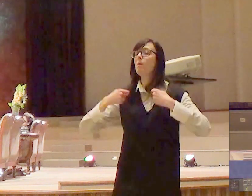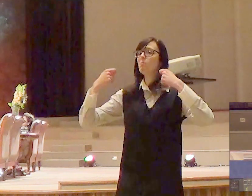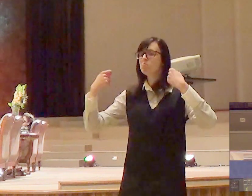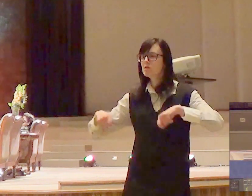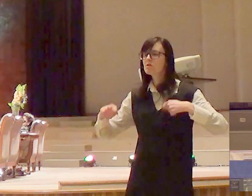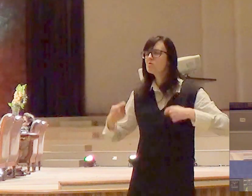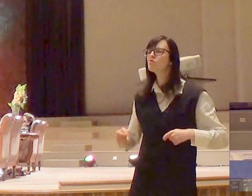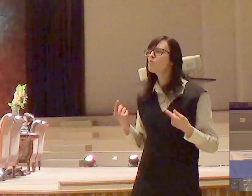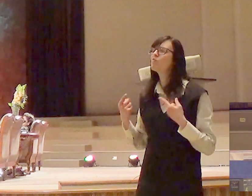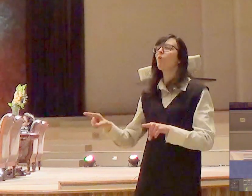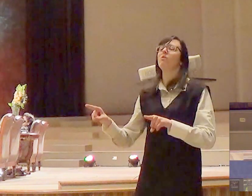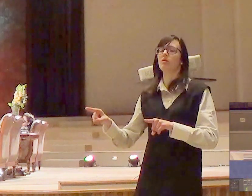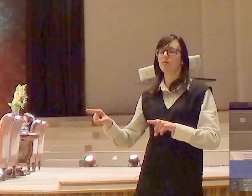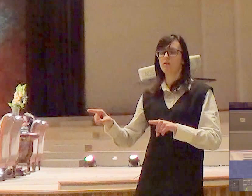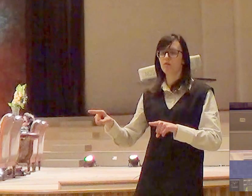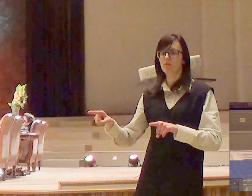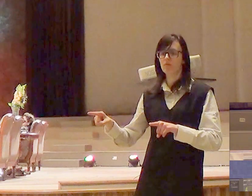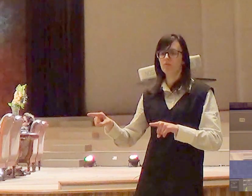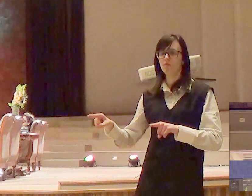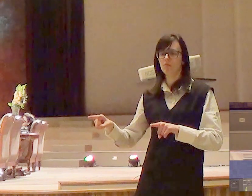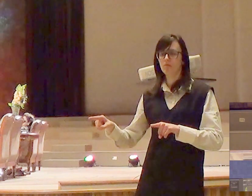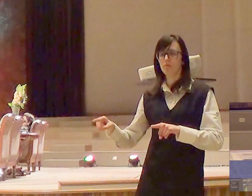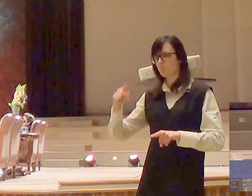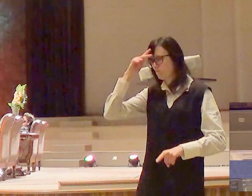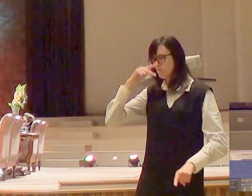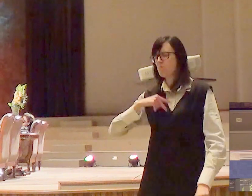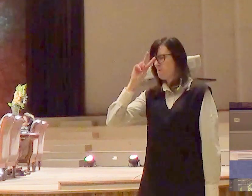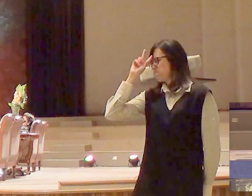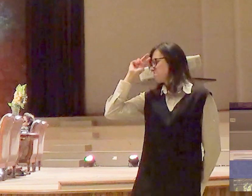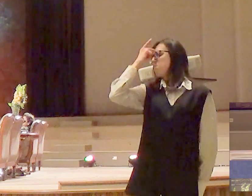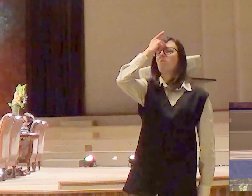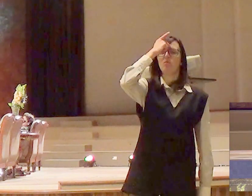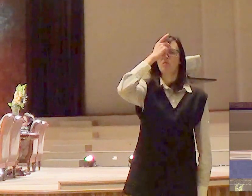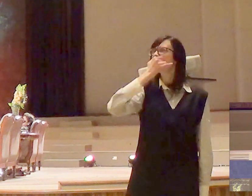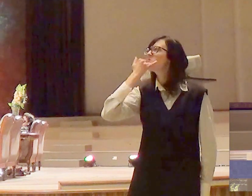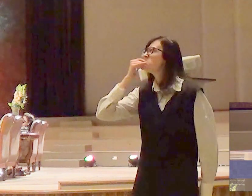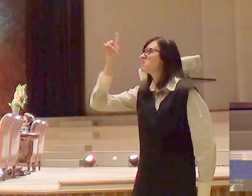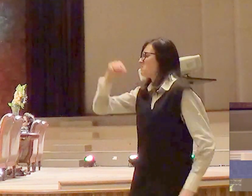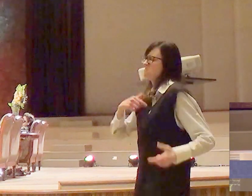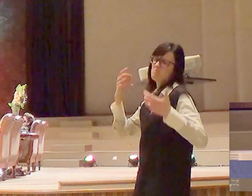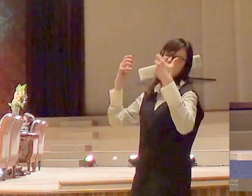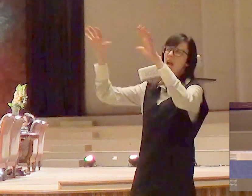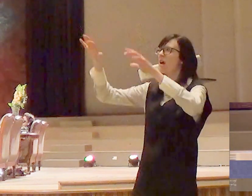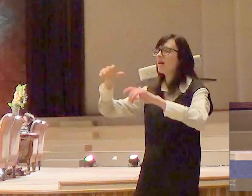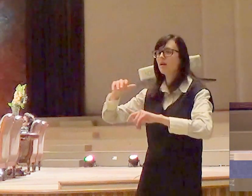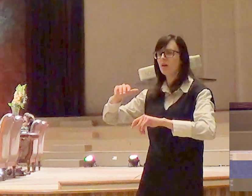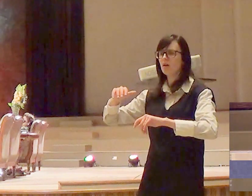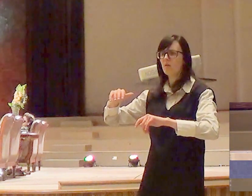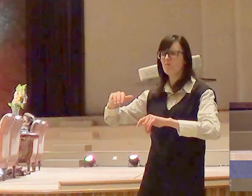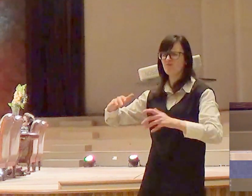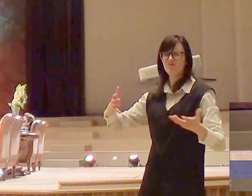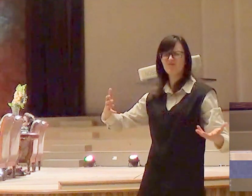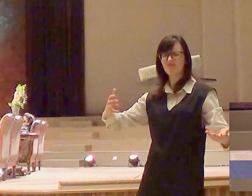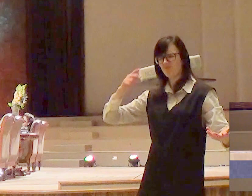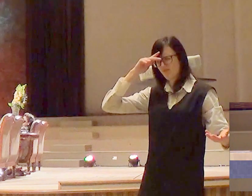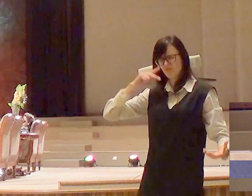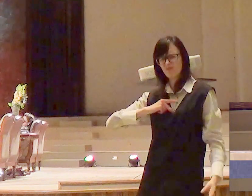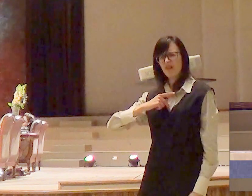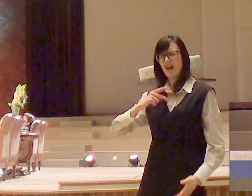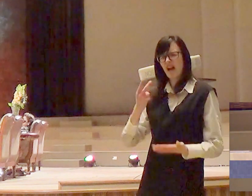contestar. E a gente contesta Deus, a gente contesta toda a forma de autoridade sobre a